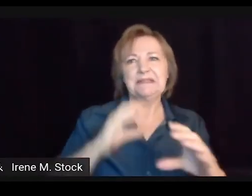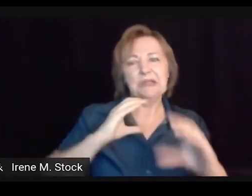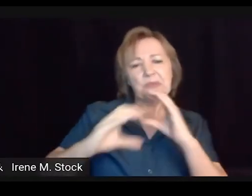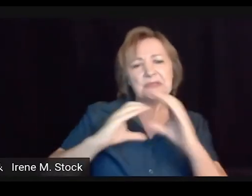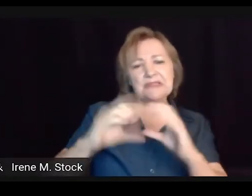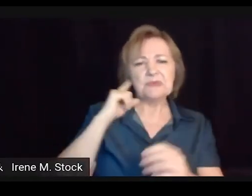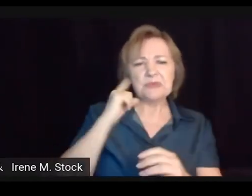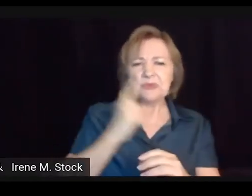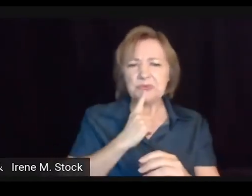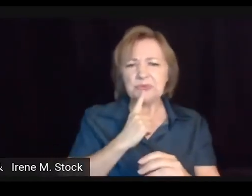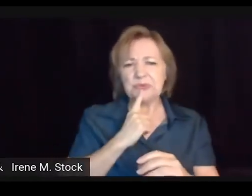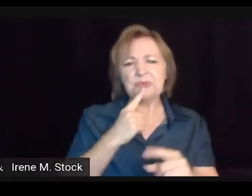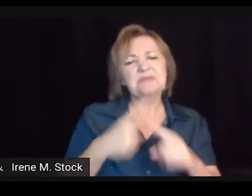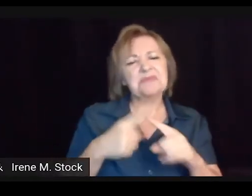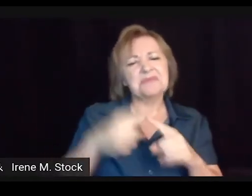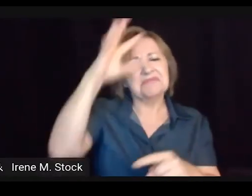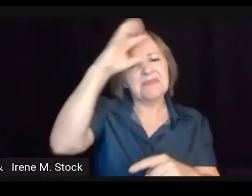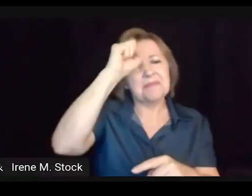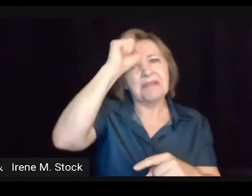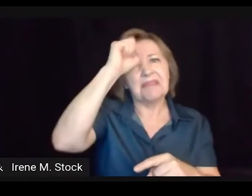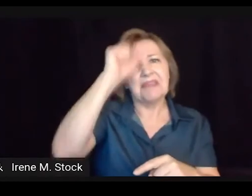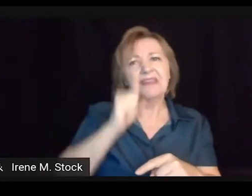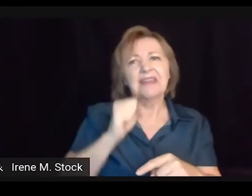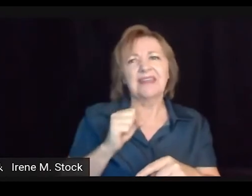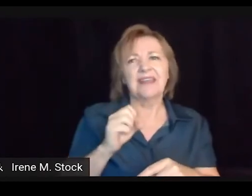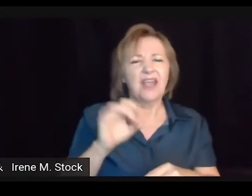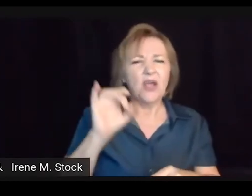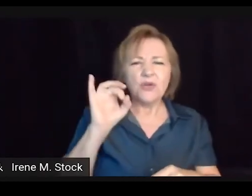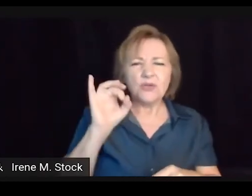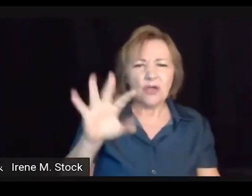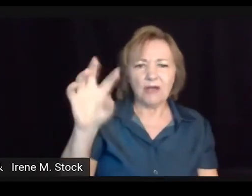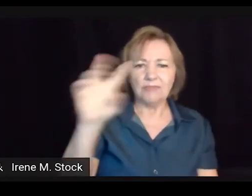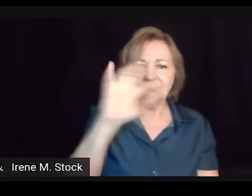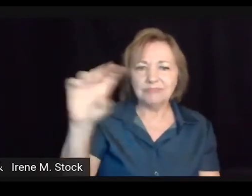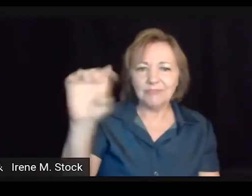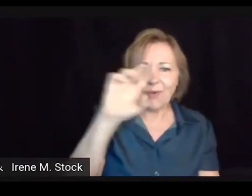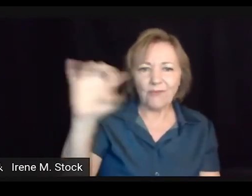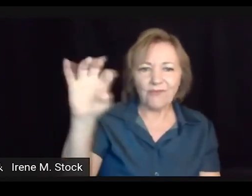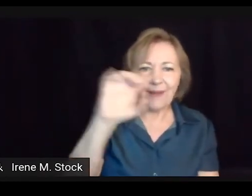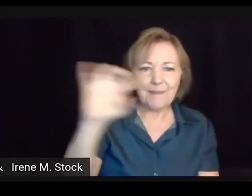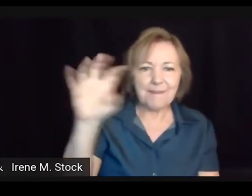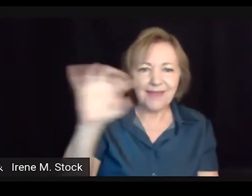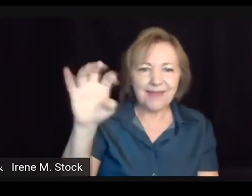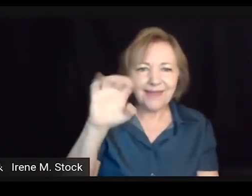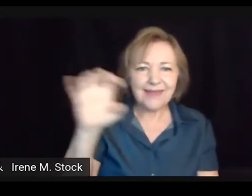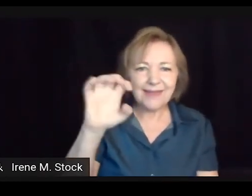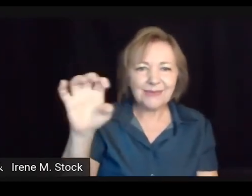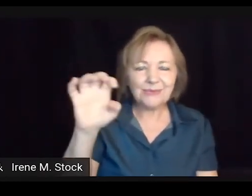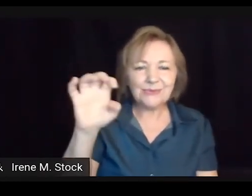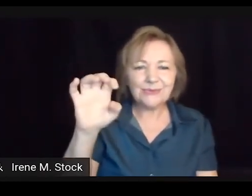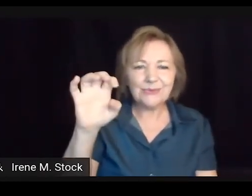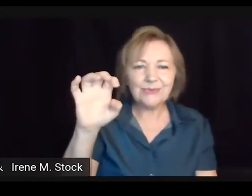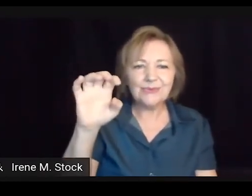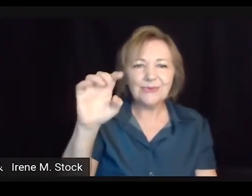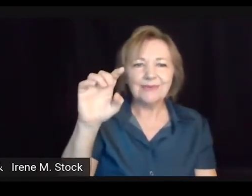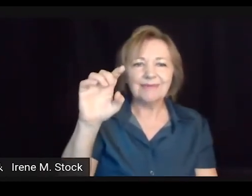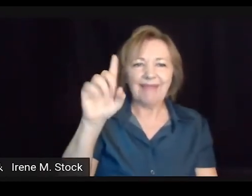Porque, assim, é importante o aprendizado da Libras ali para se comunicar, mas eu não posso ficar só no